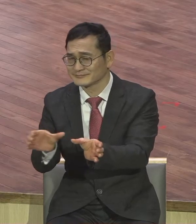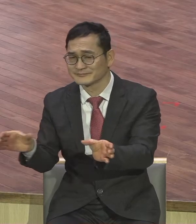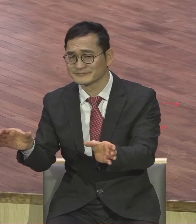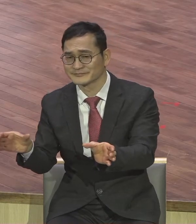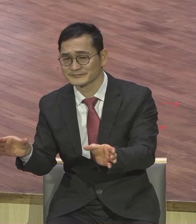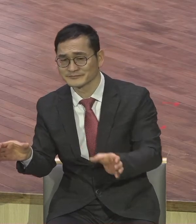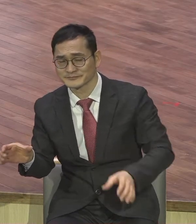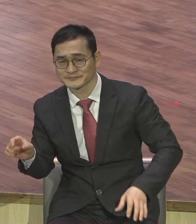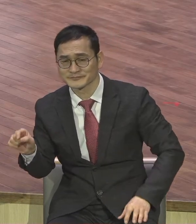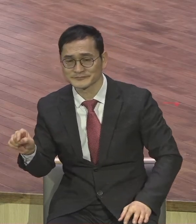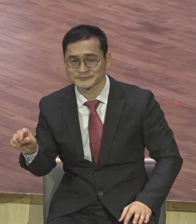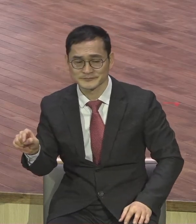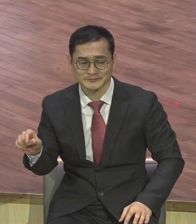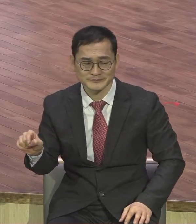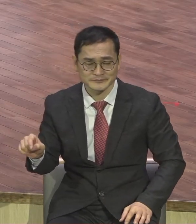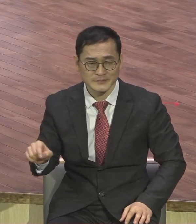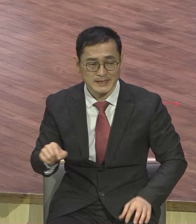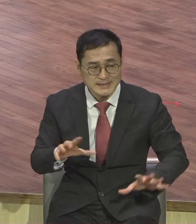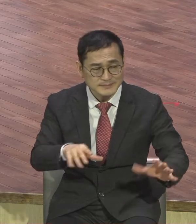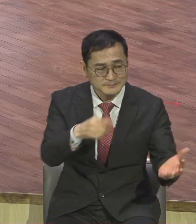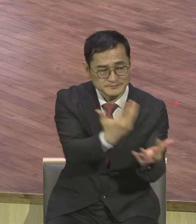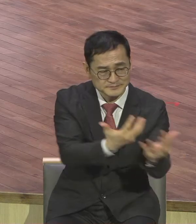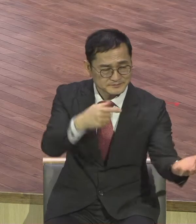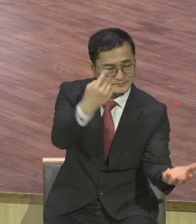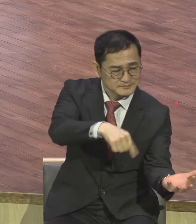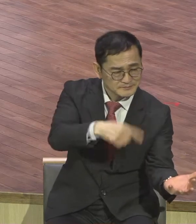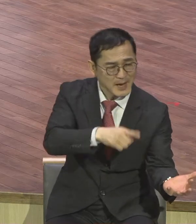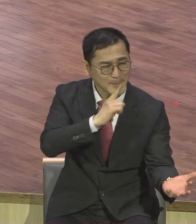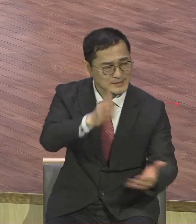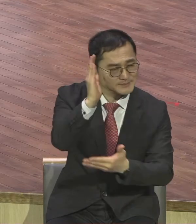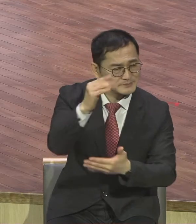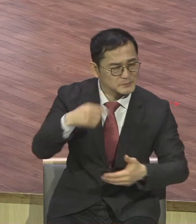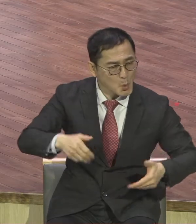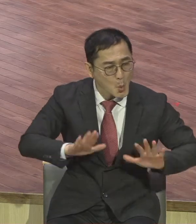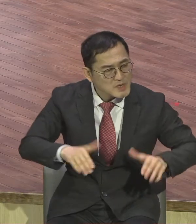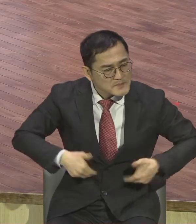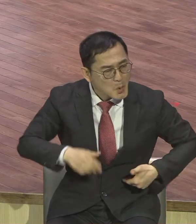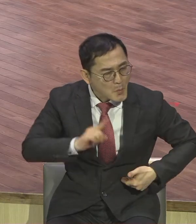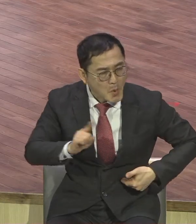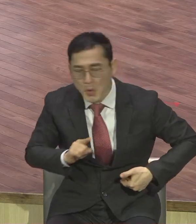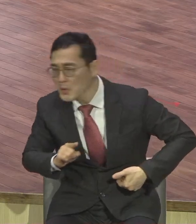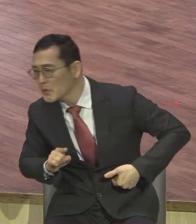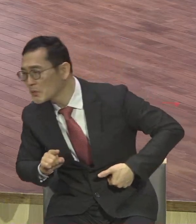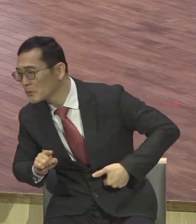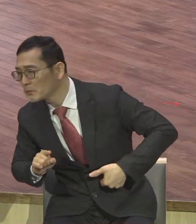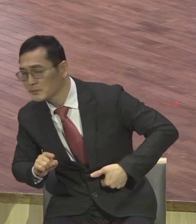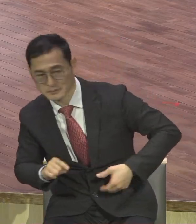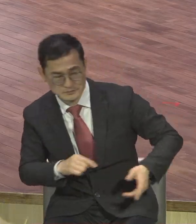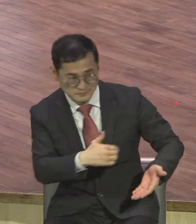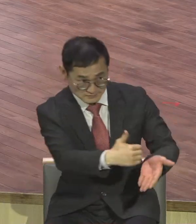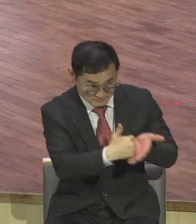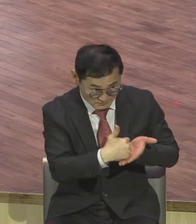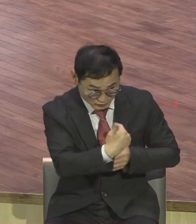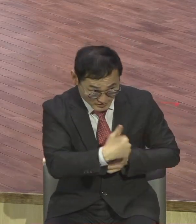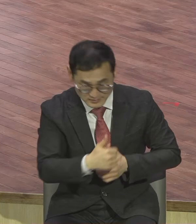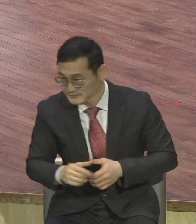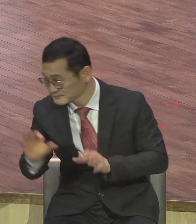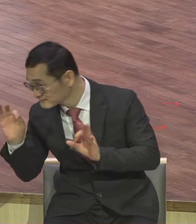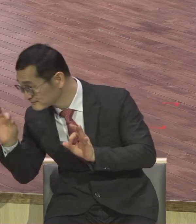때에 어느 말씀이 필요한지를 알고 요청하면 그대로 탁탁 빼주는 겁니다 그